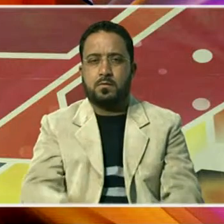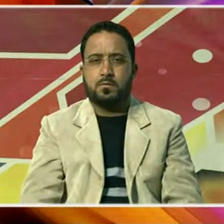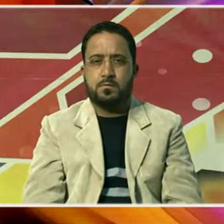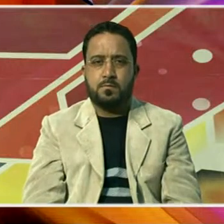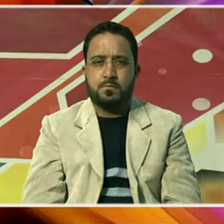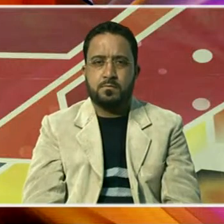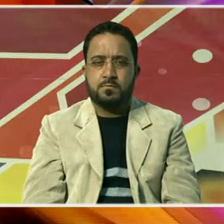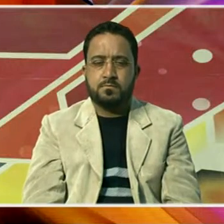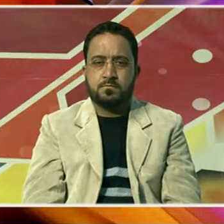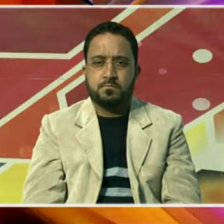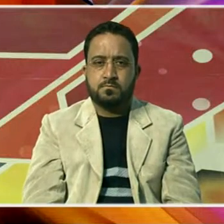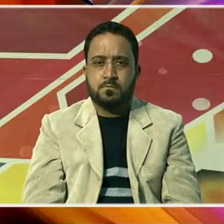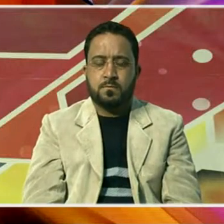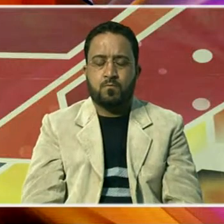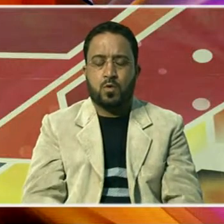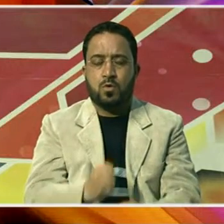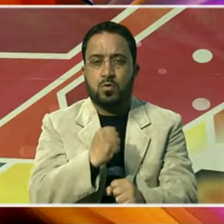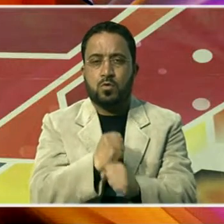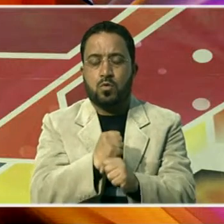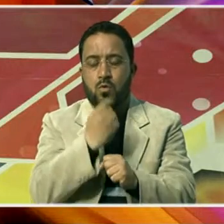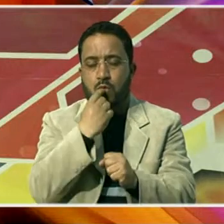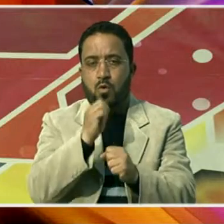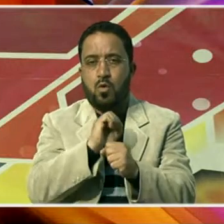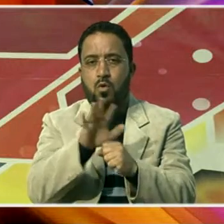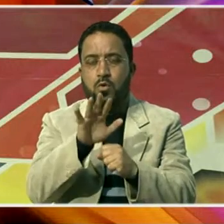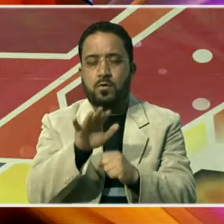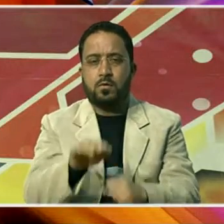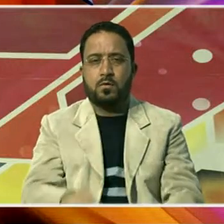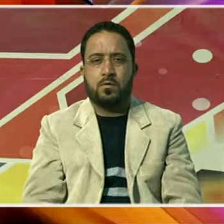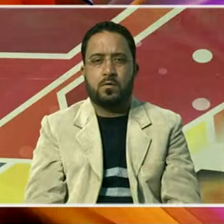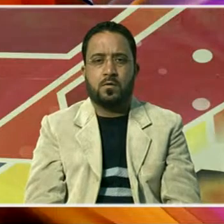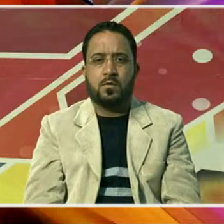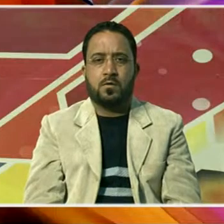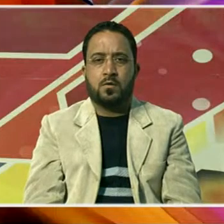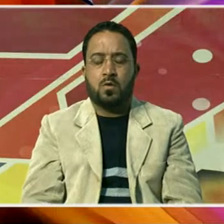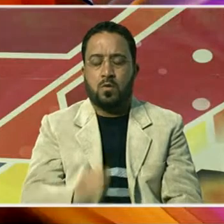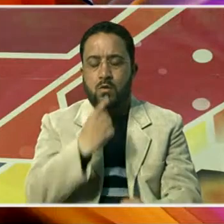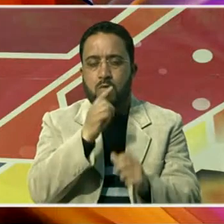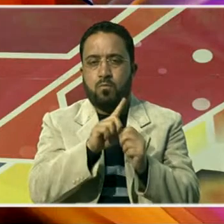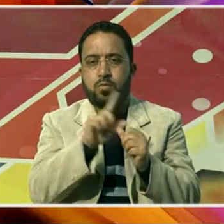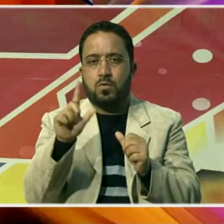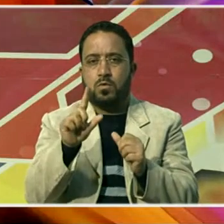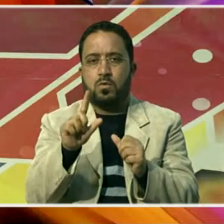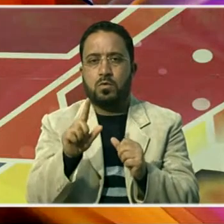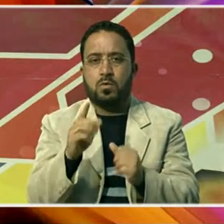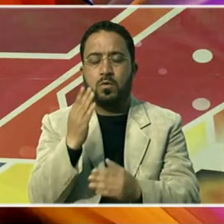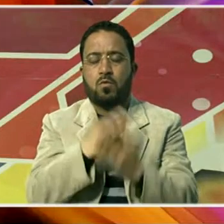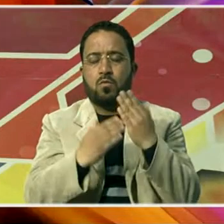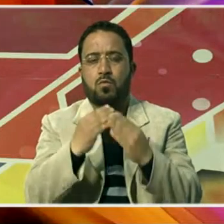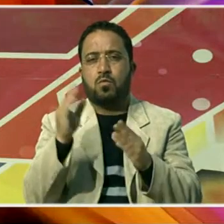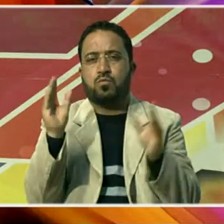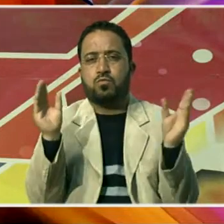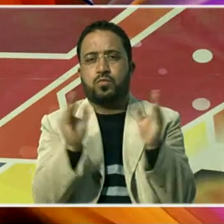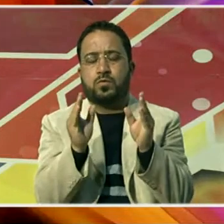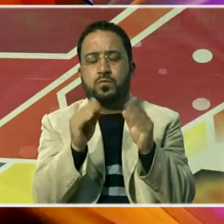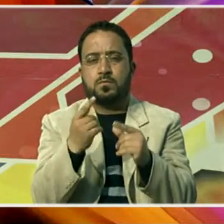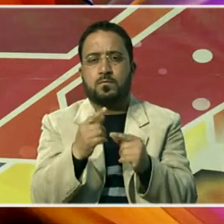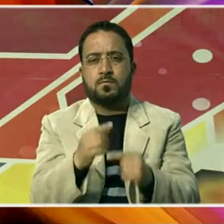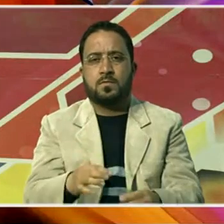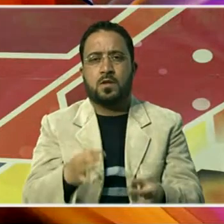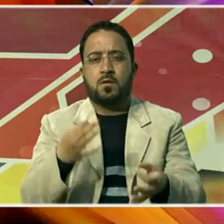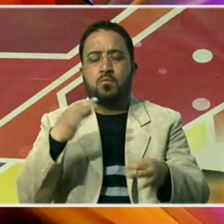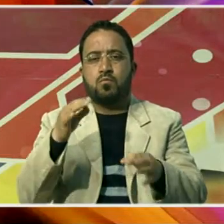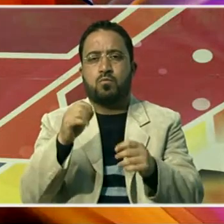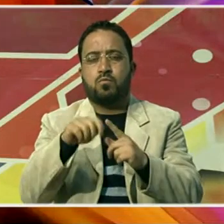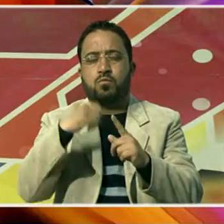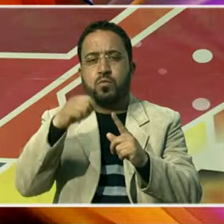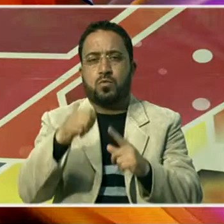حکم نامے کے مطابق سماجی اور دیگر اجتماعی تقریبات میں زیادہ سے